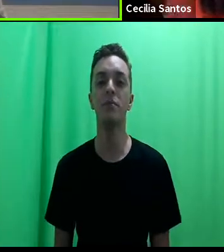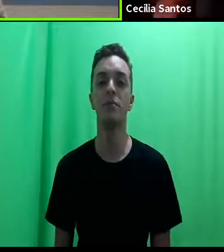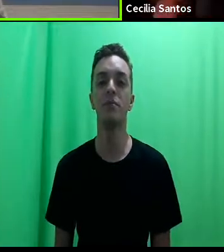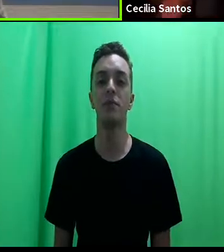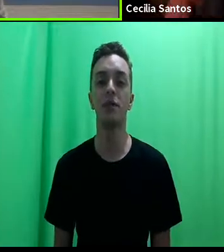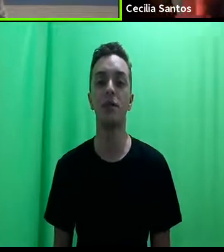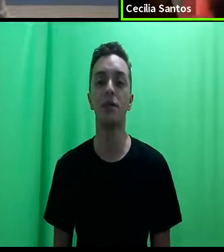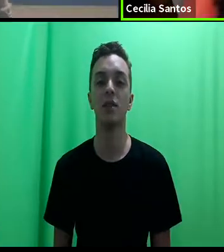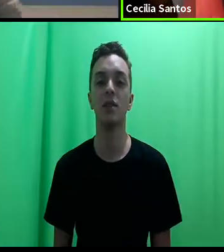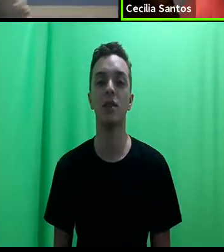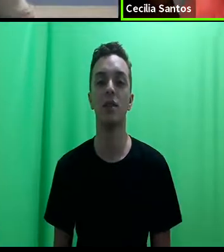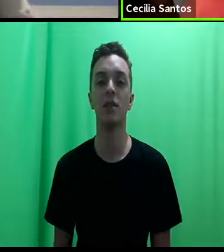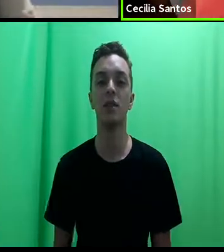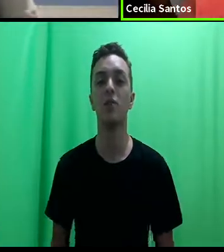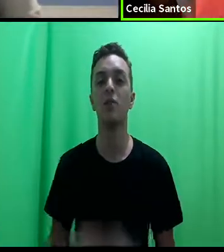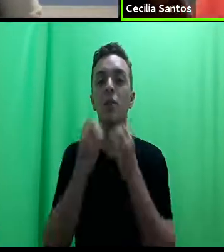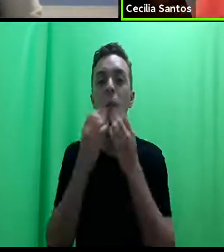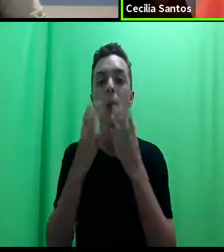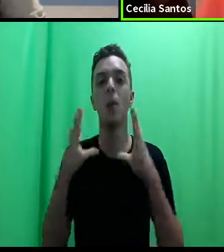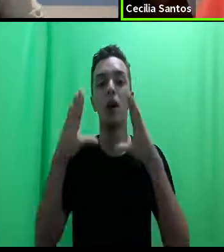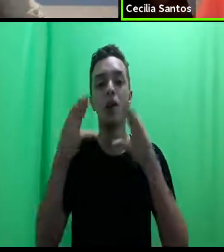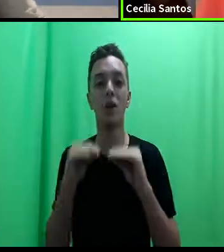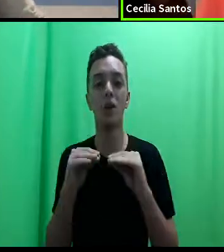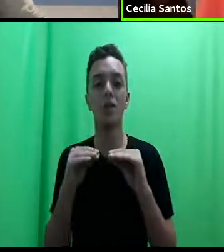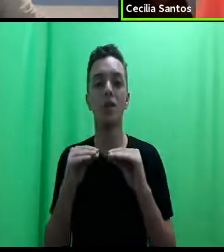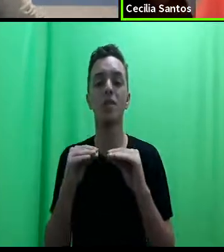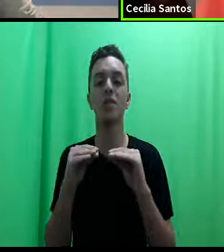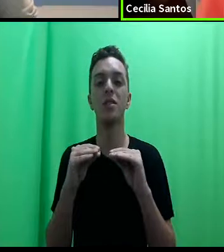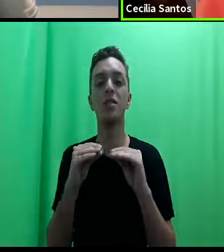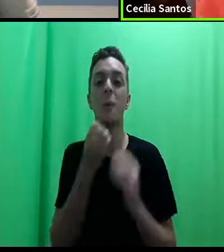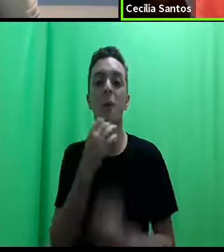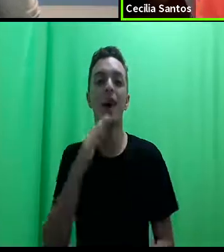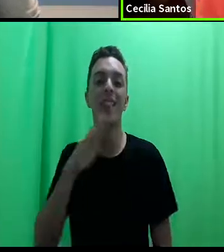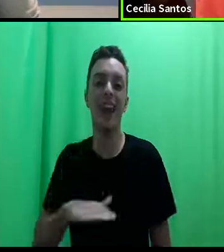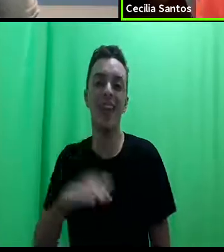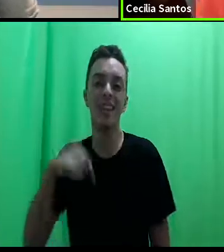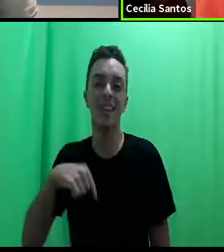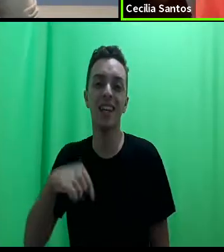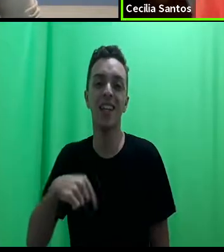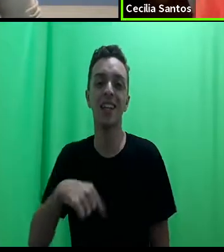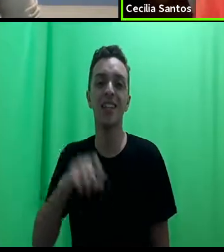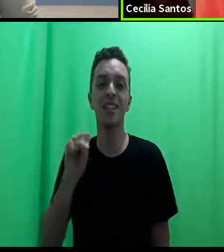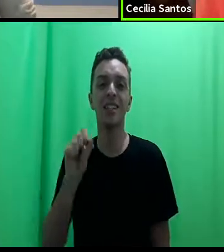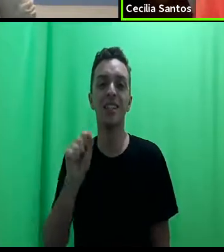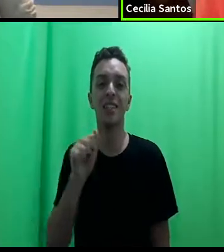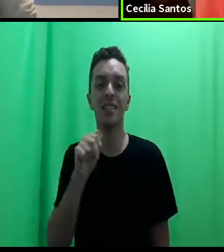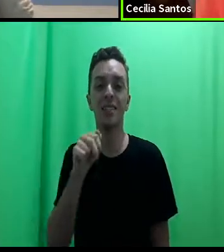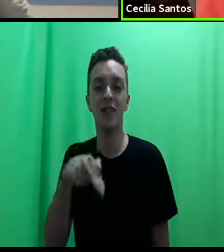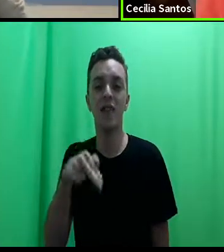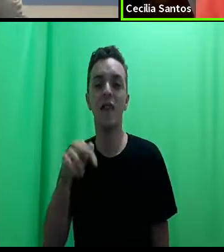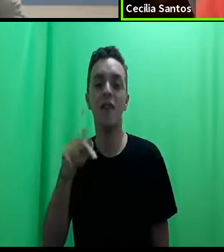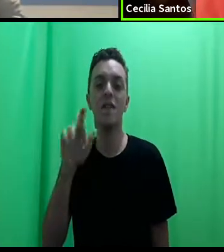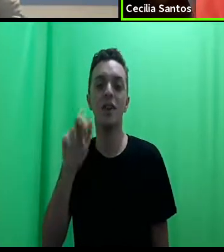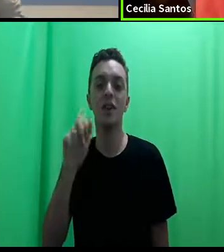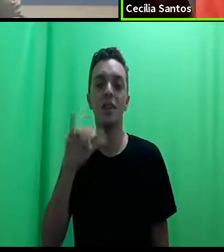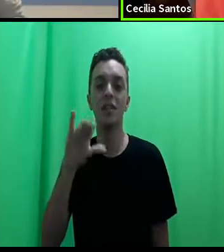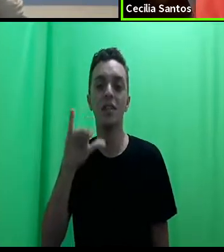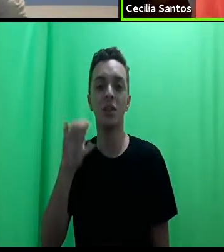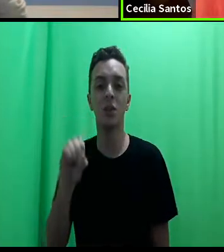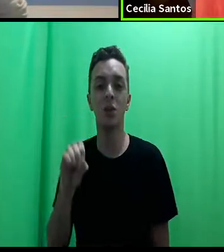Bem, boa noite, boa tarde aqui em São Francisco, boa noite aí no Brasil.